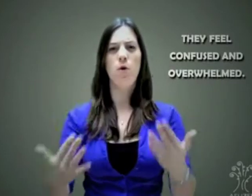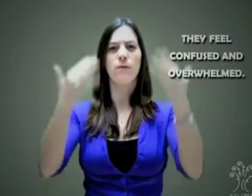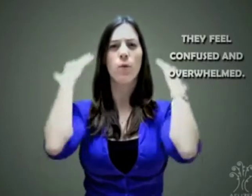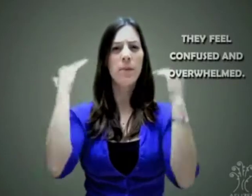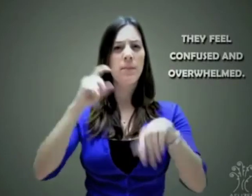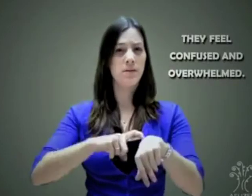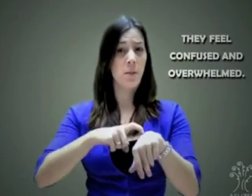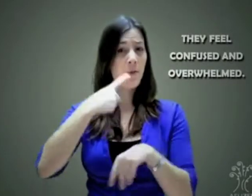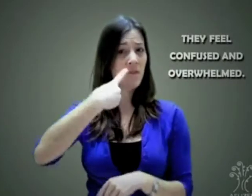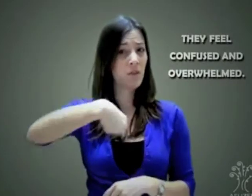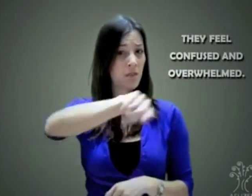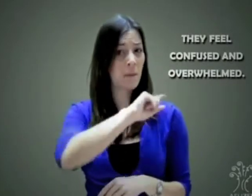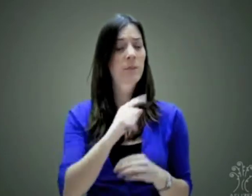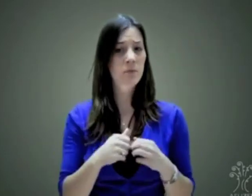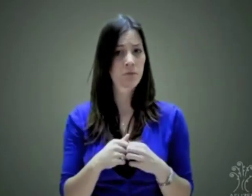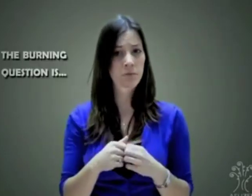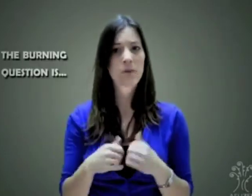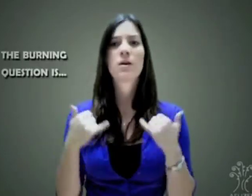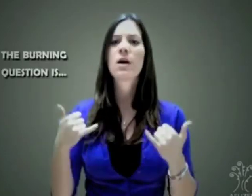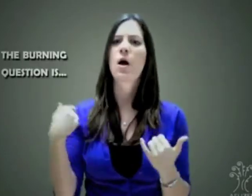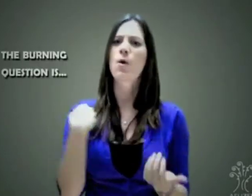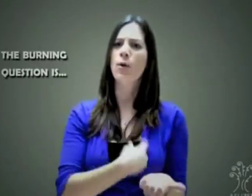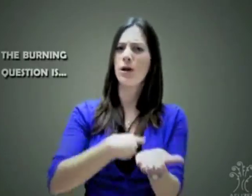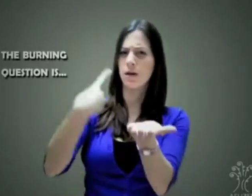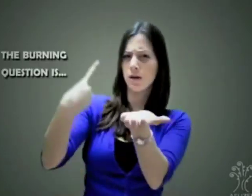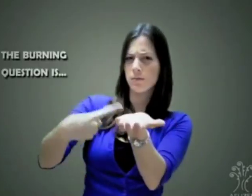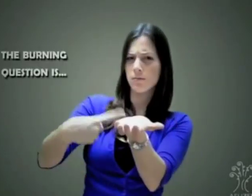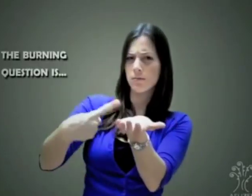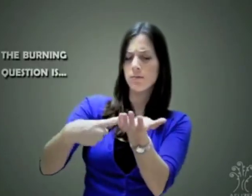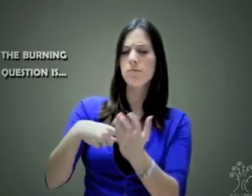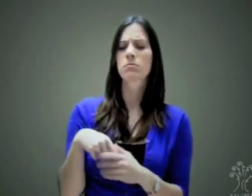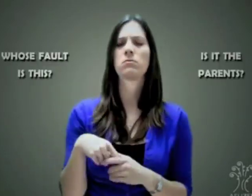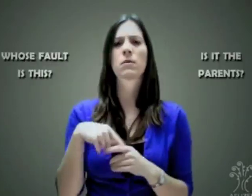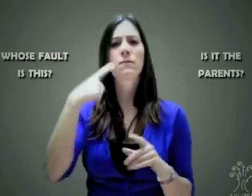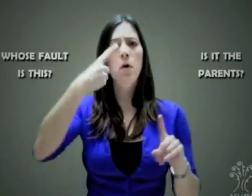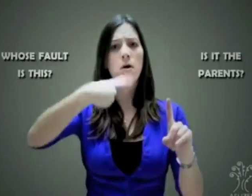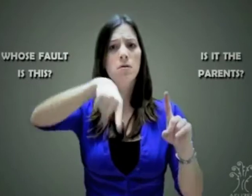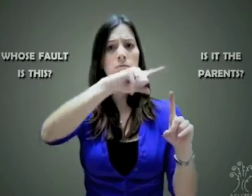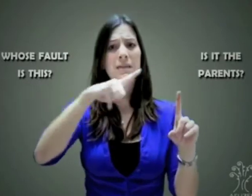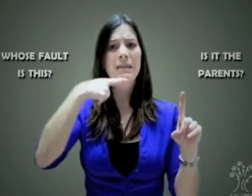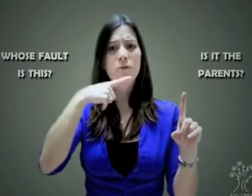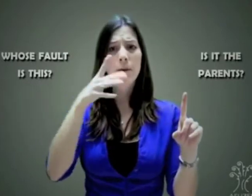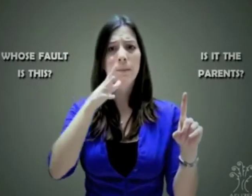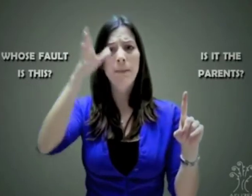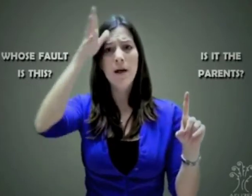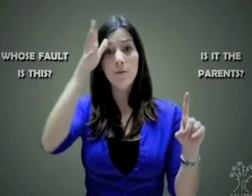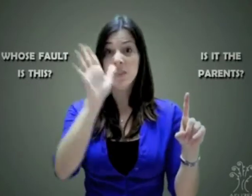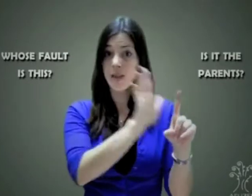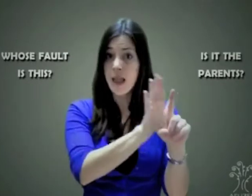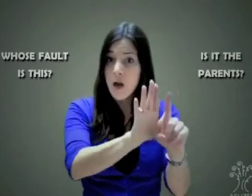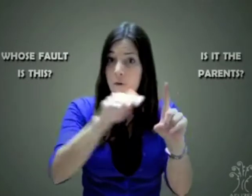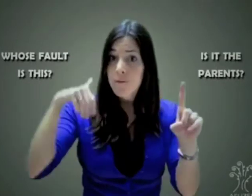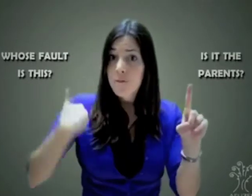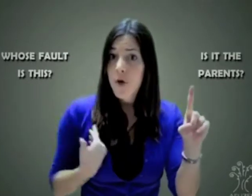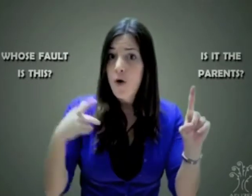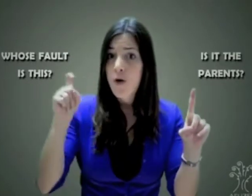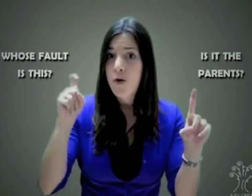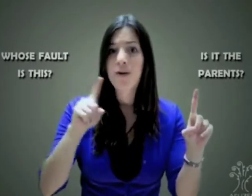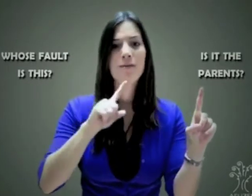confundidos y es un tiempo abrumador para ellos. Ahora, ¿debemos culpar a los padres por su reacción? No, claro que